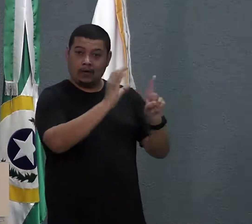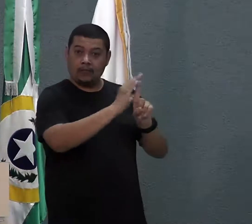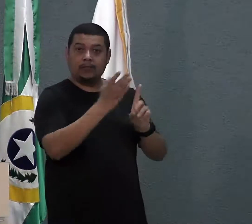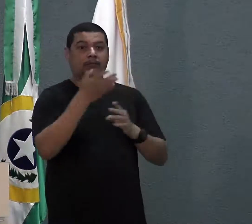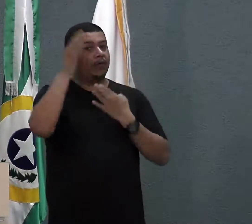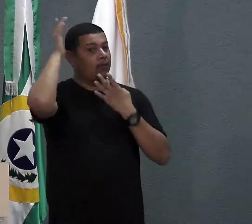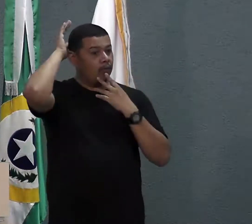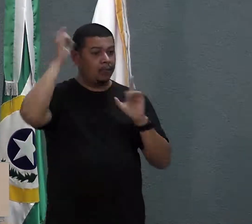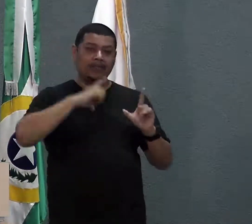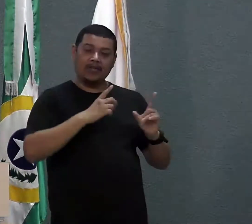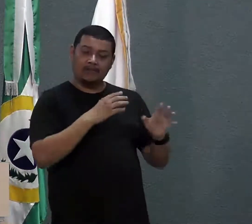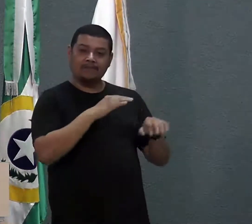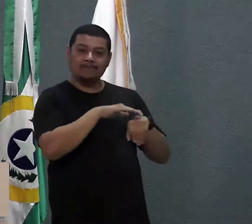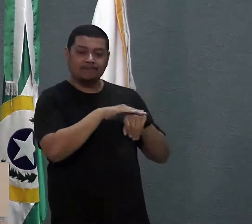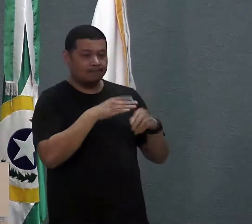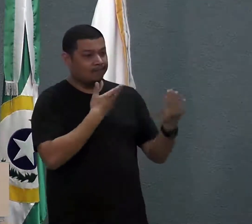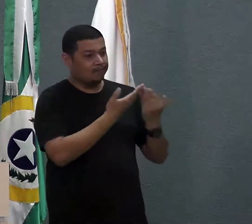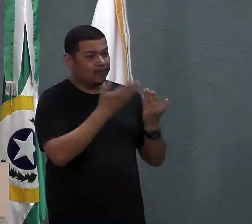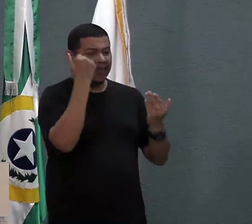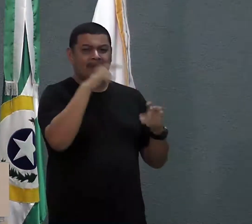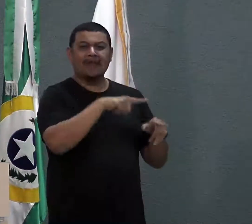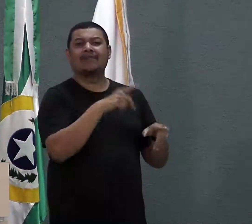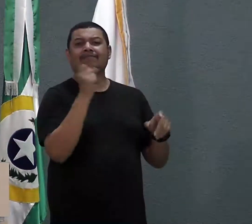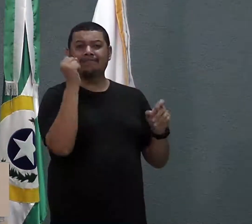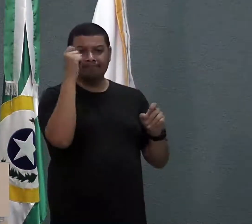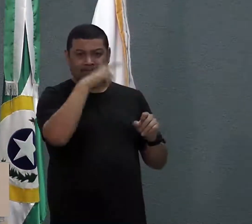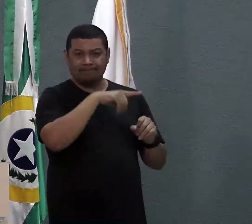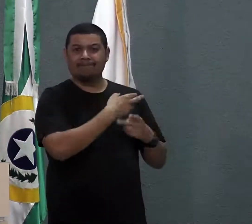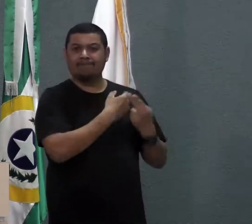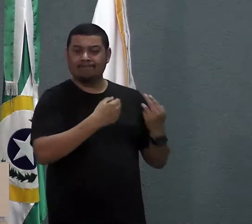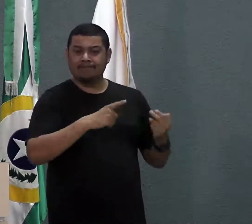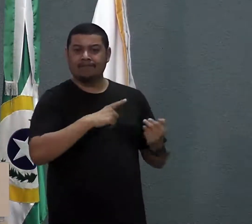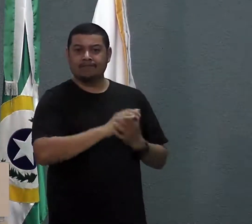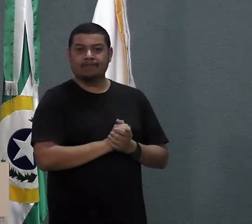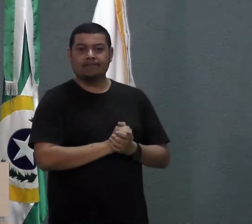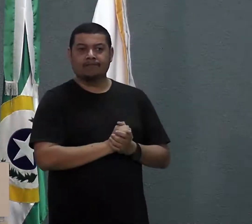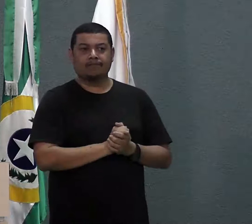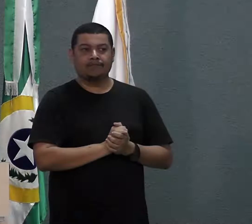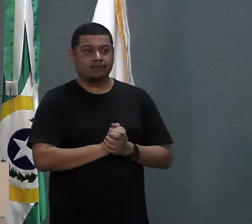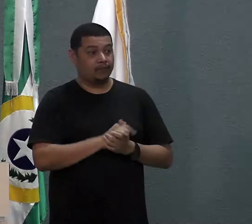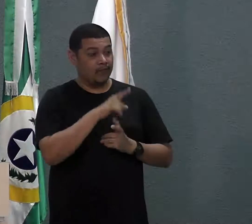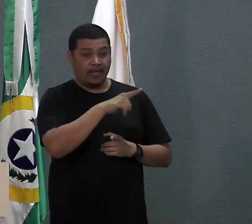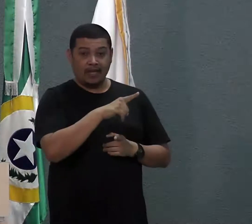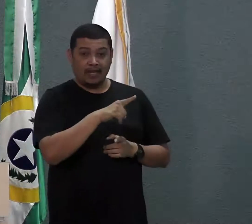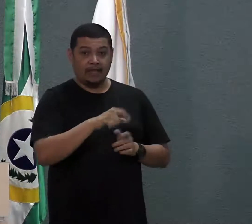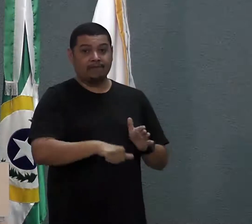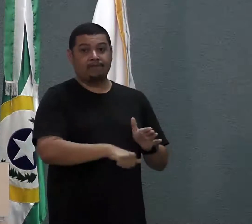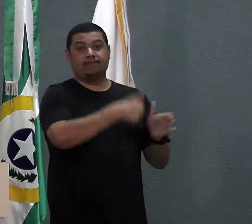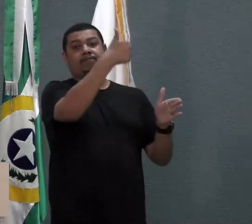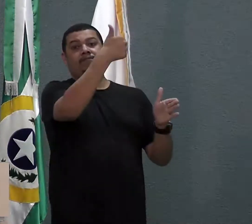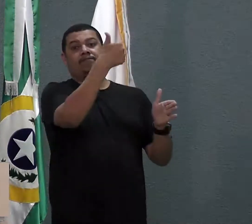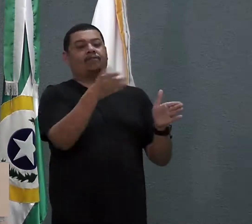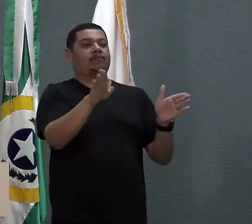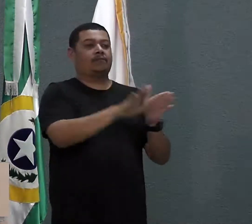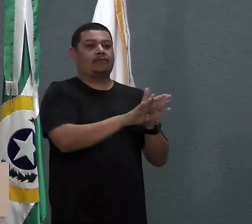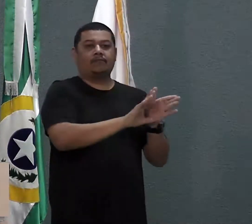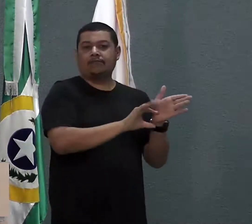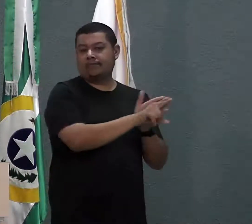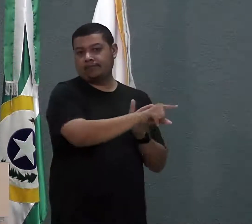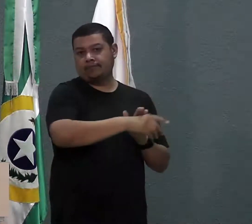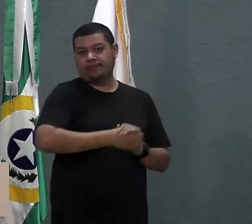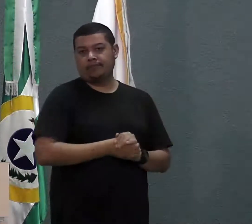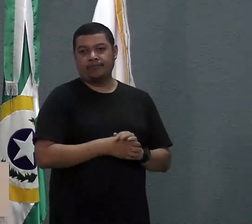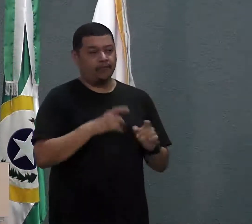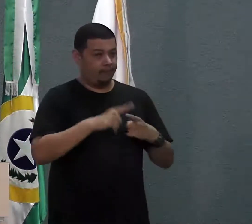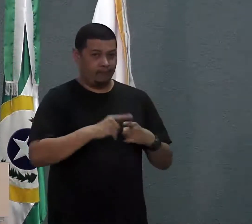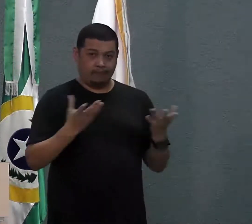sabemos da dificuldade, da carência daquele povo, que é os verdadeiros pioneiros aqui no município de Cacol. Então,